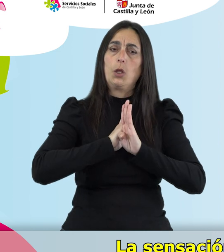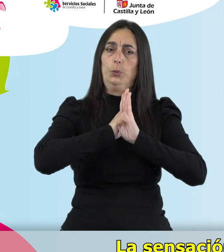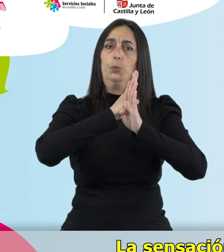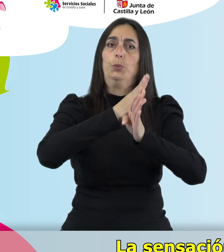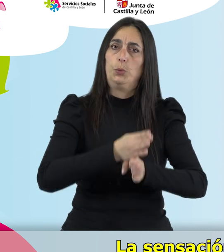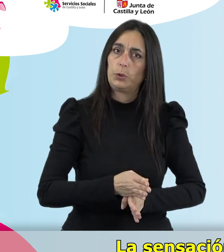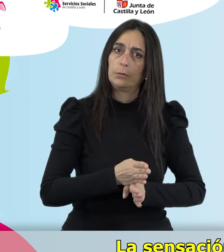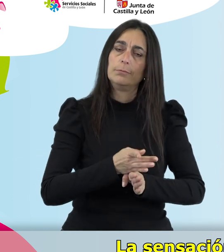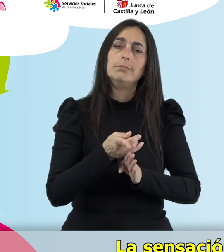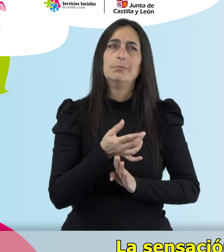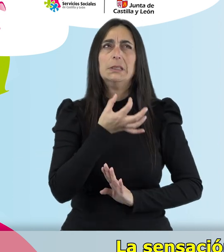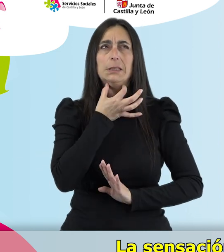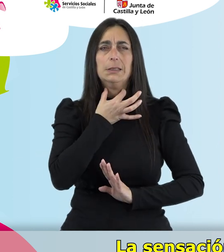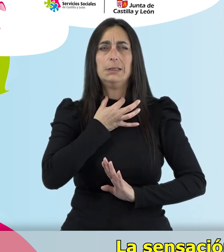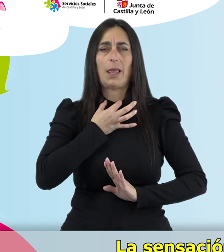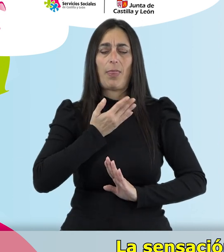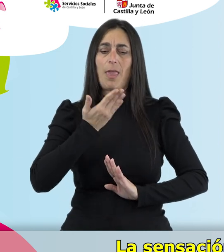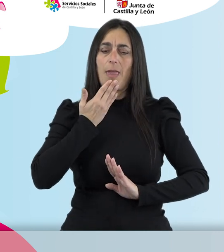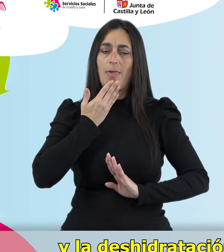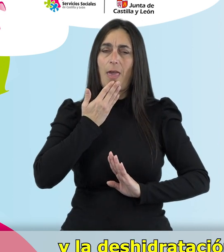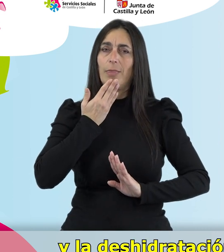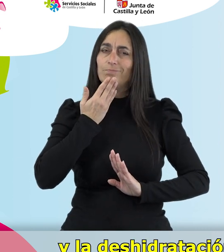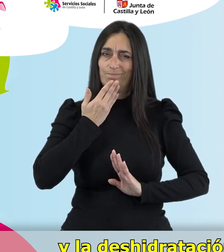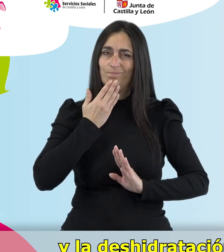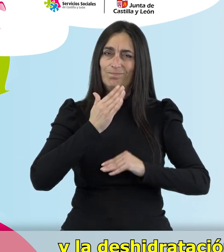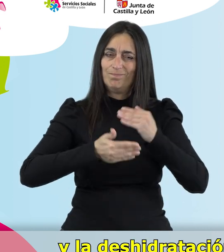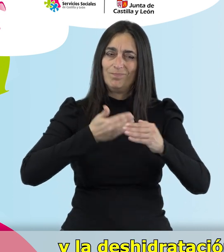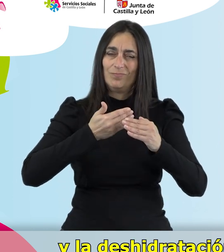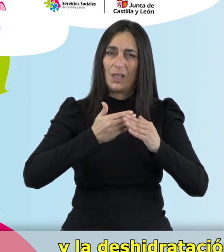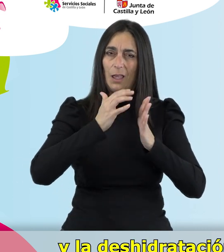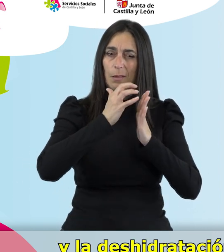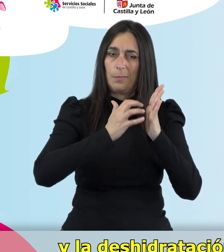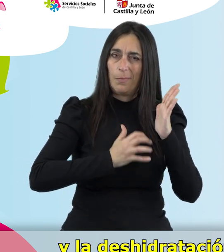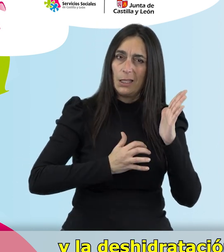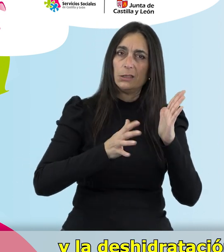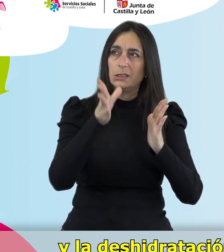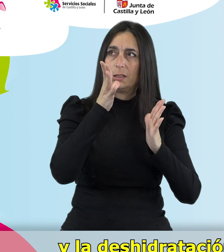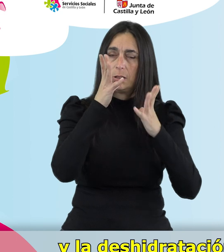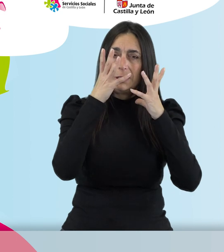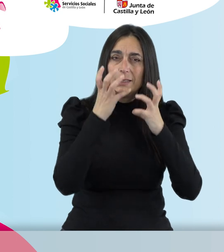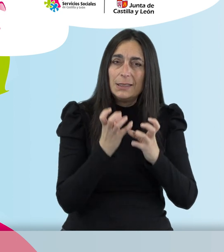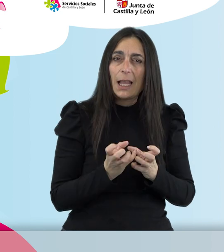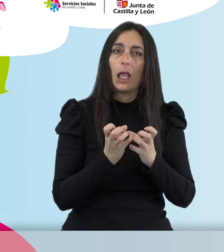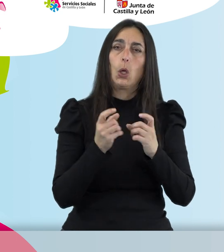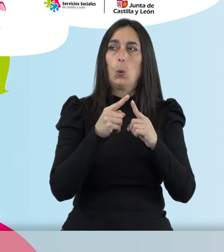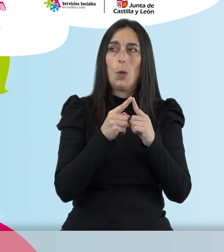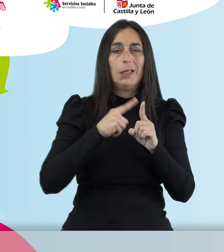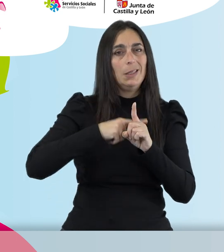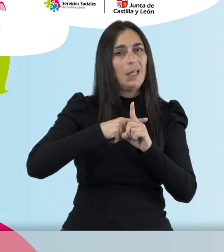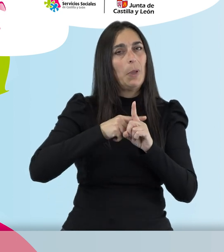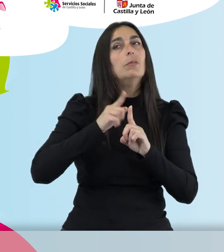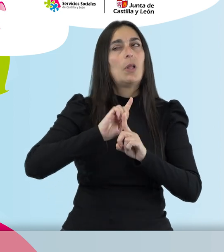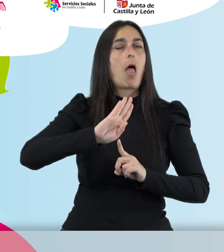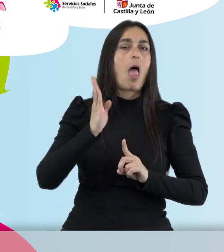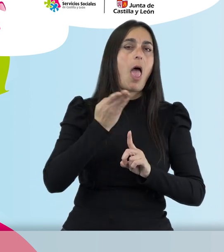La sensación de sed disminuye con la edad y la deshidratación y resistencia a las temperaturas extremas incide